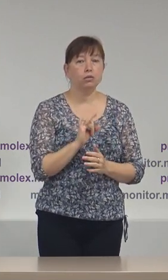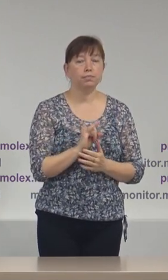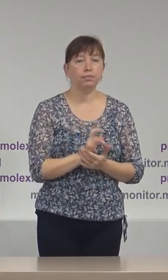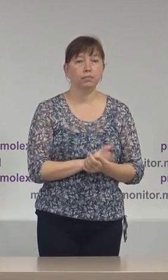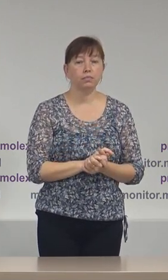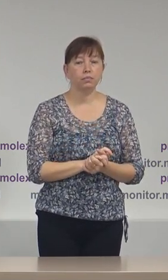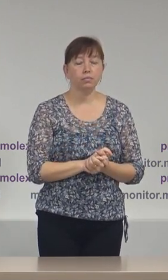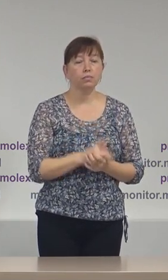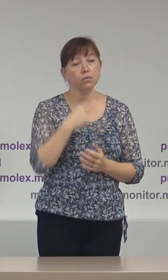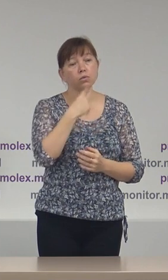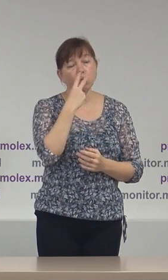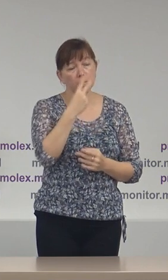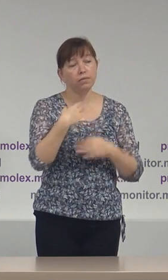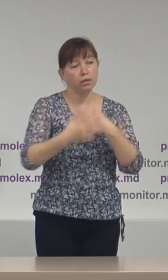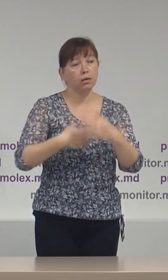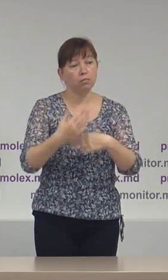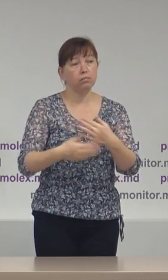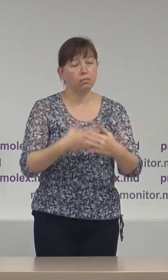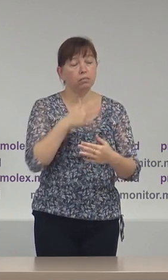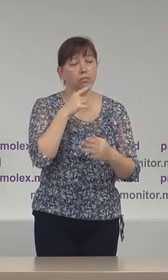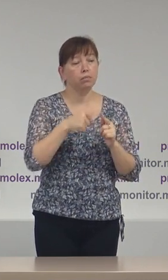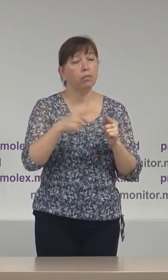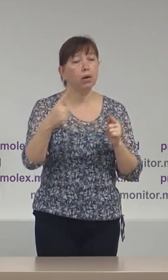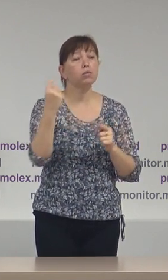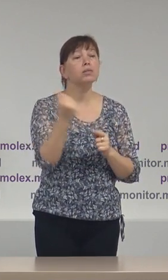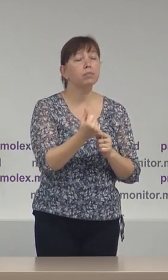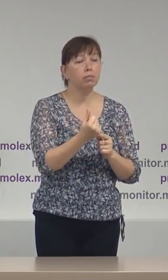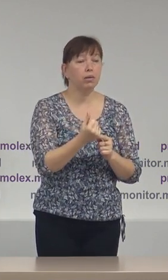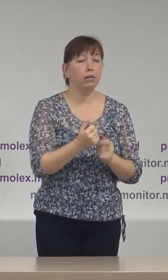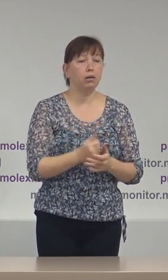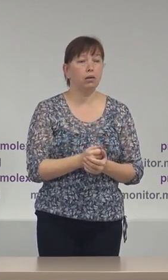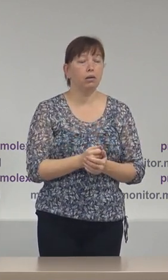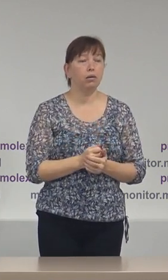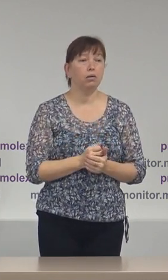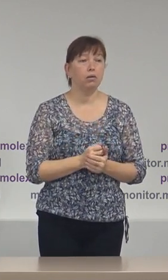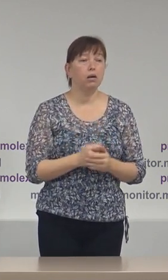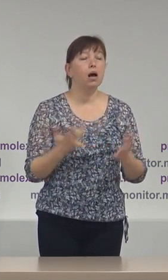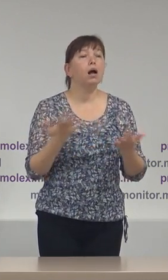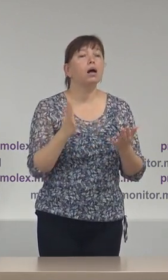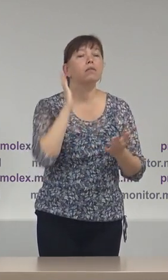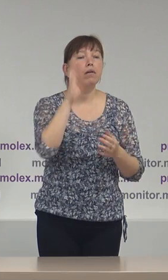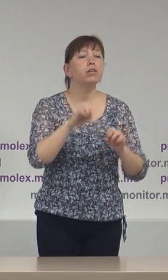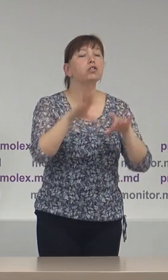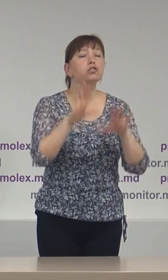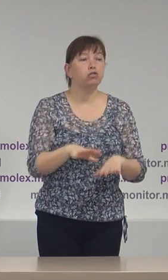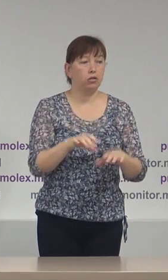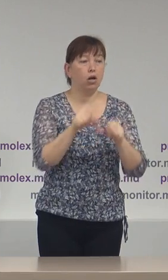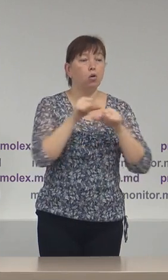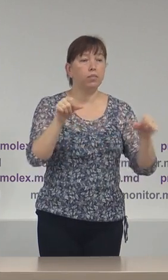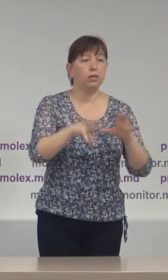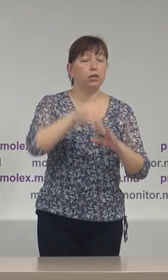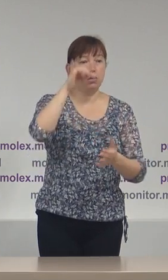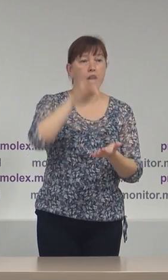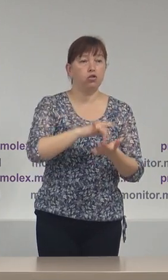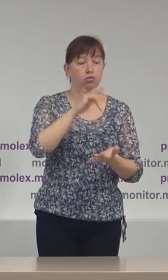o să vedem probabil pe parcursul săptămânii viitoare, cel târziu, care va fi decizie Comisiei Electorale Centrale